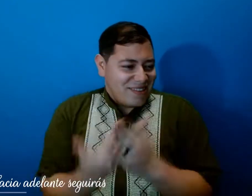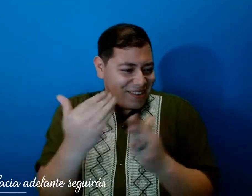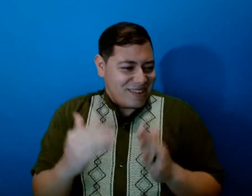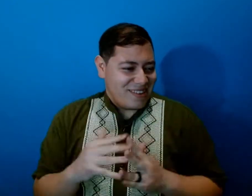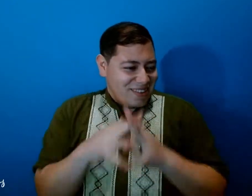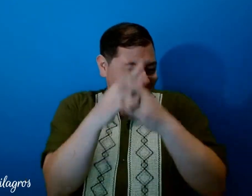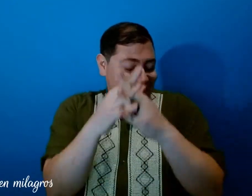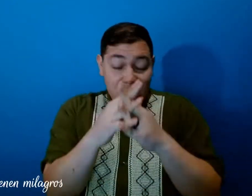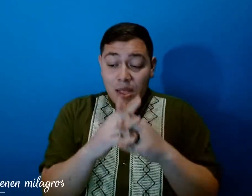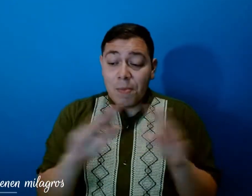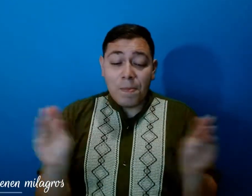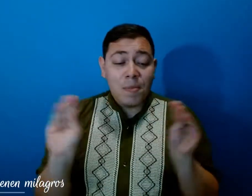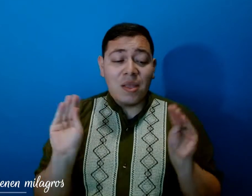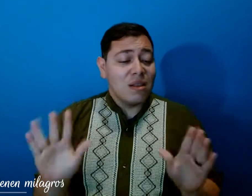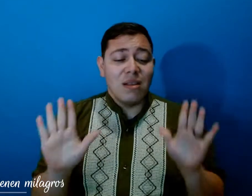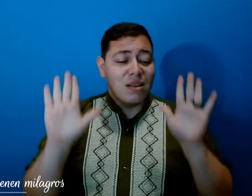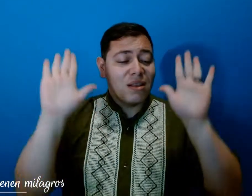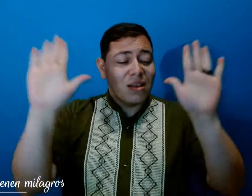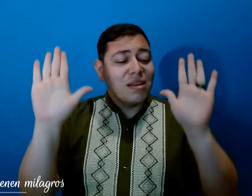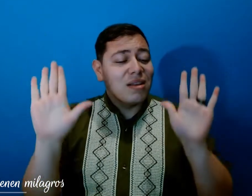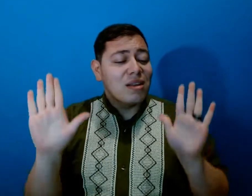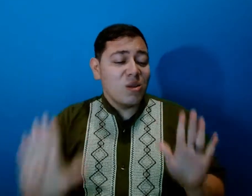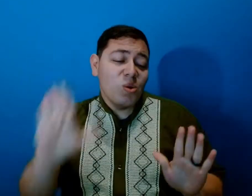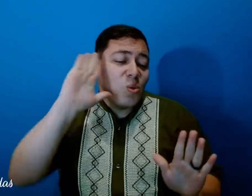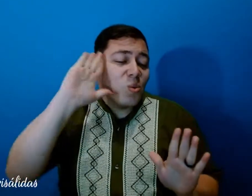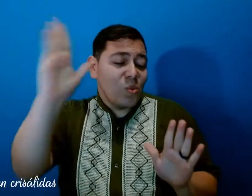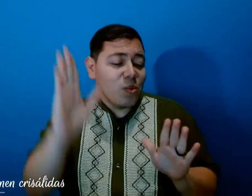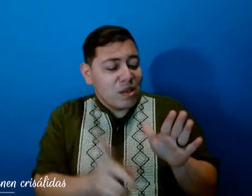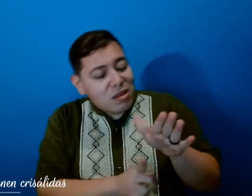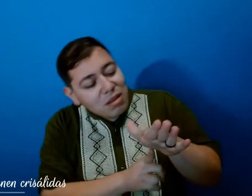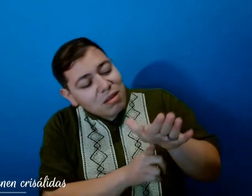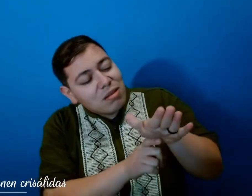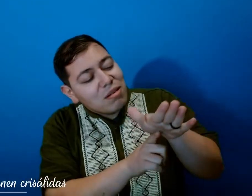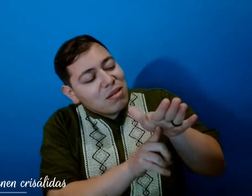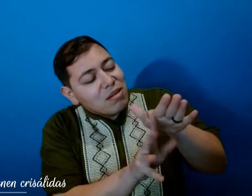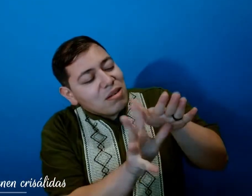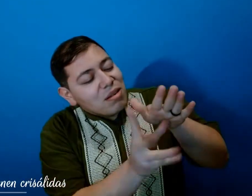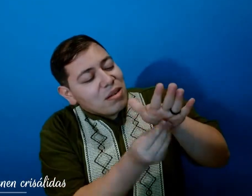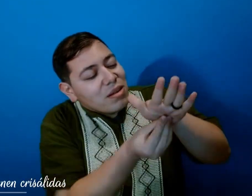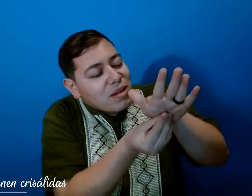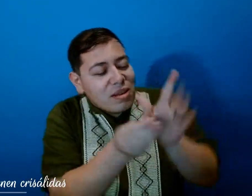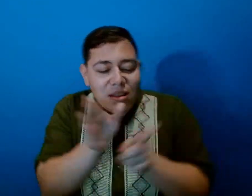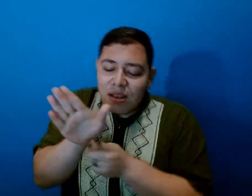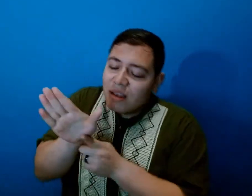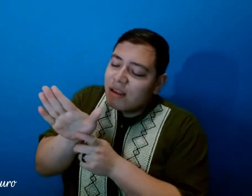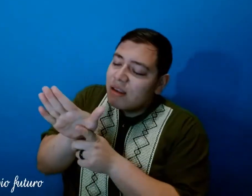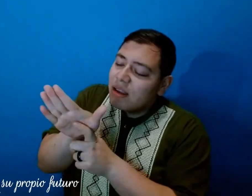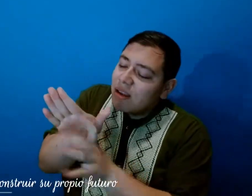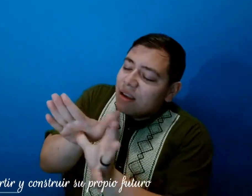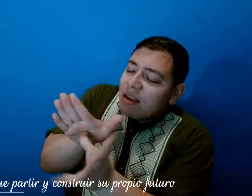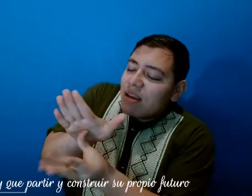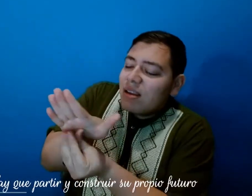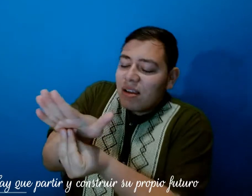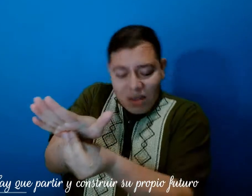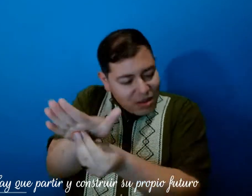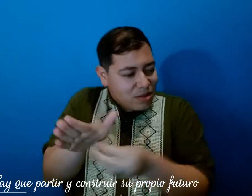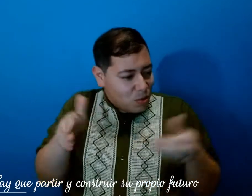Vienen milagros Vienen grisalidas Hay que partir y construir